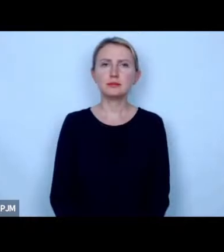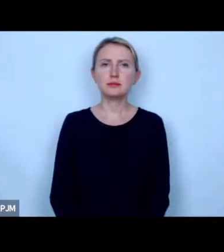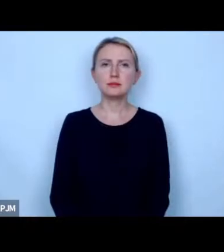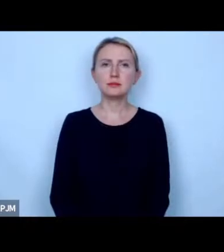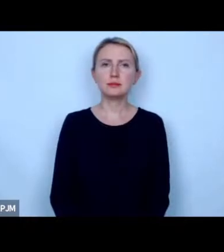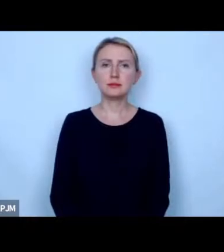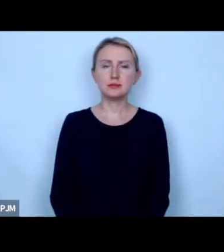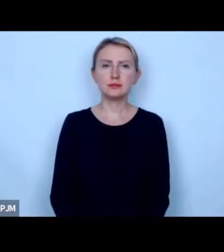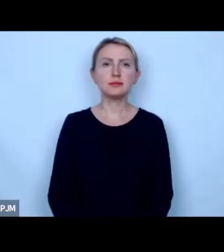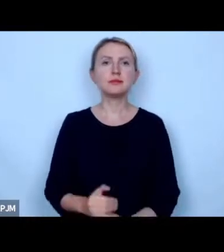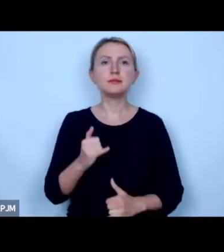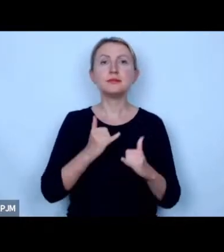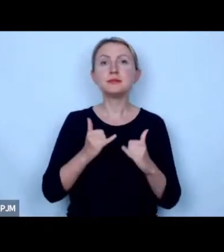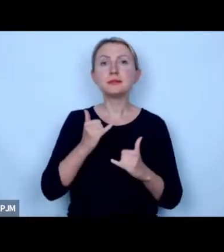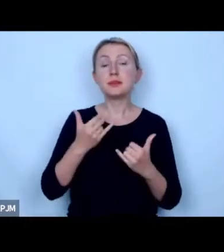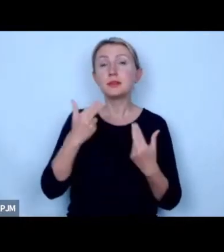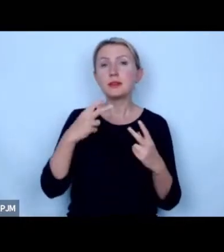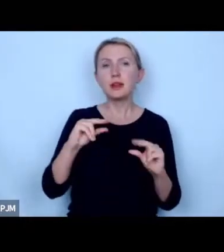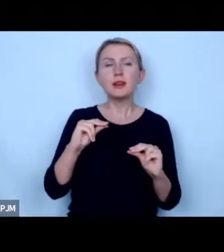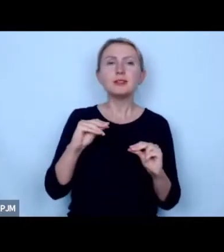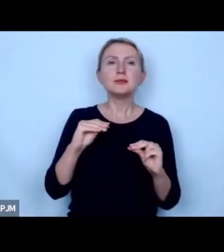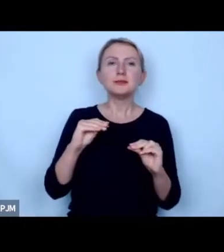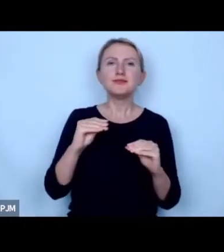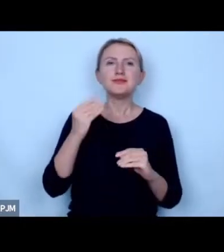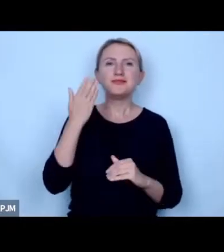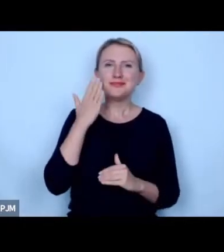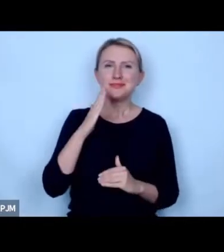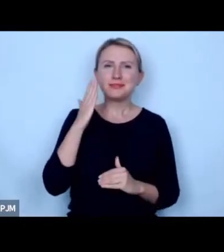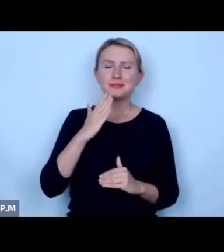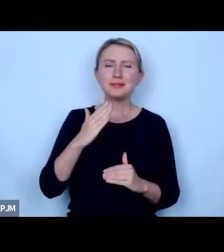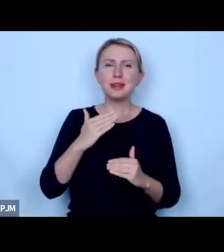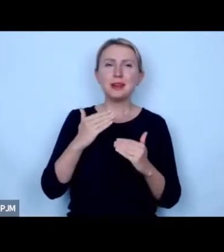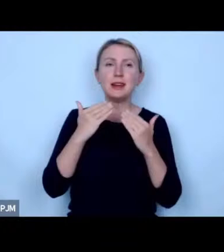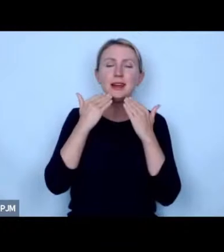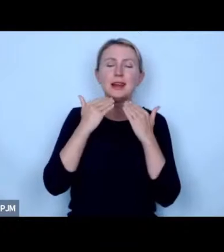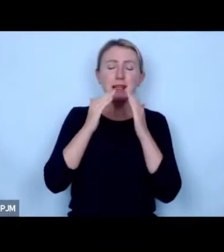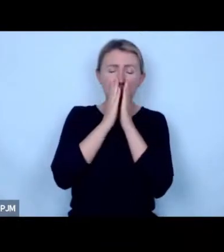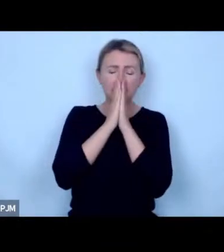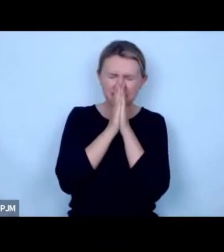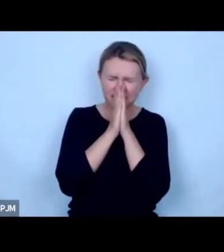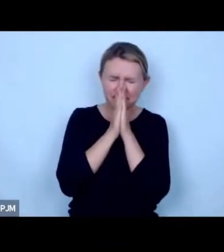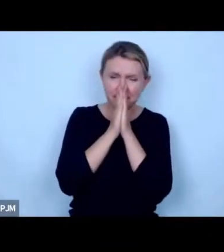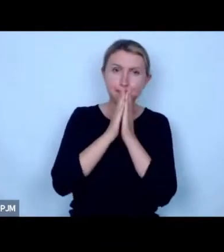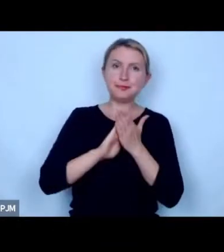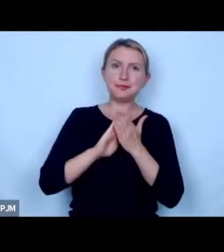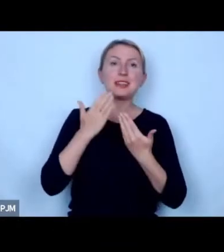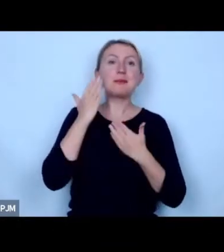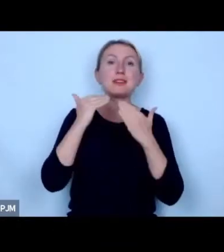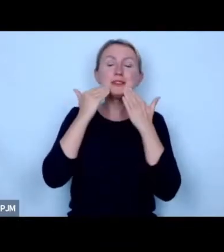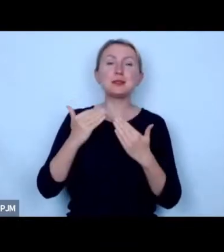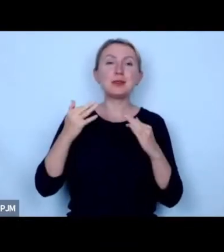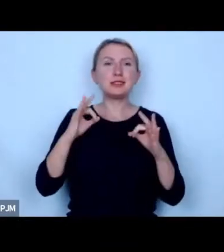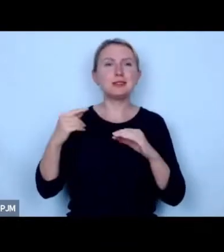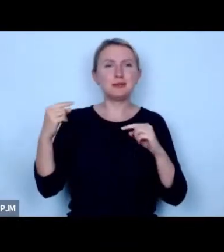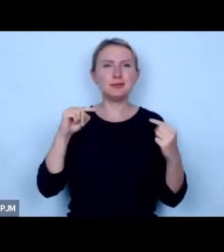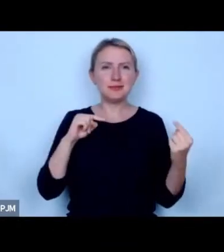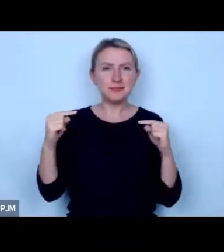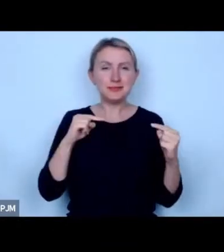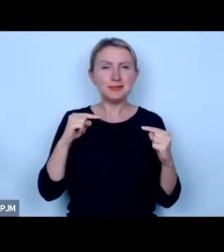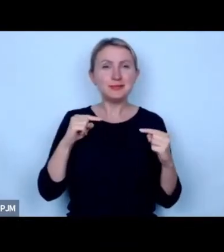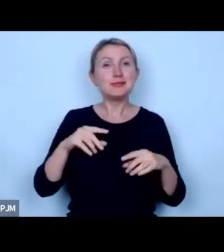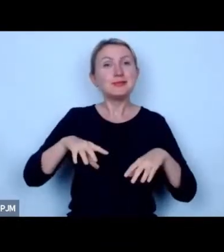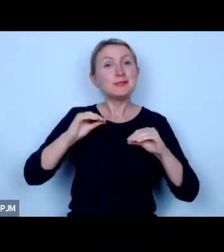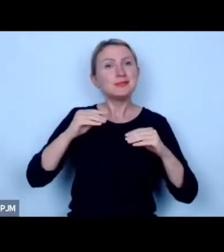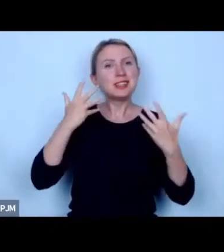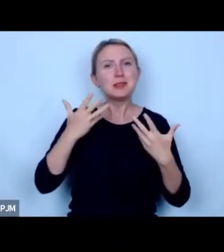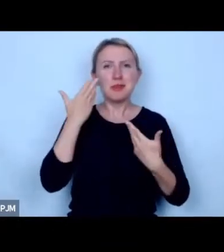jeżeli nie w takim razie bardzo Państwu dziękuję za dzisiejszą debatę w pierwszej kolejności